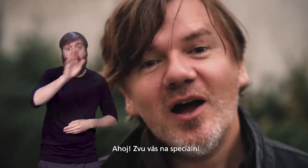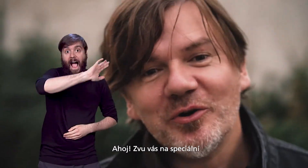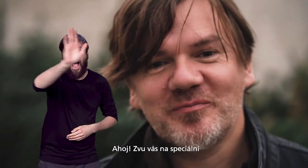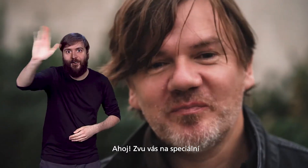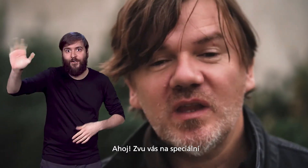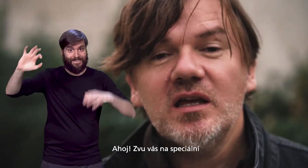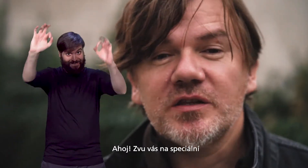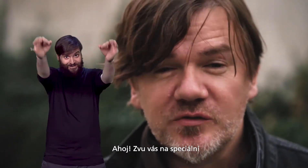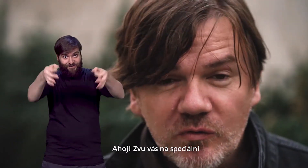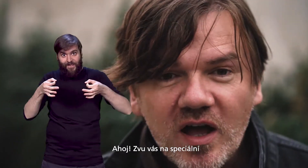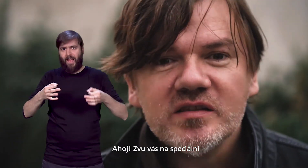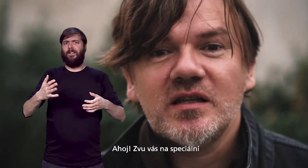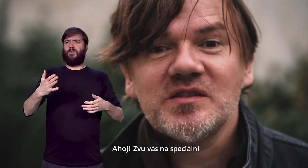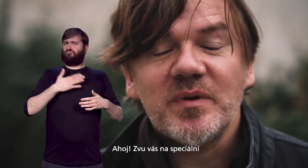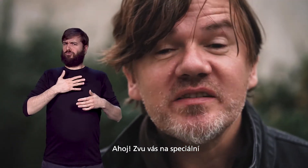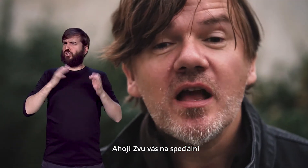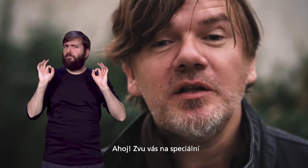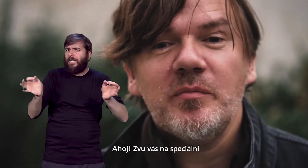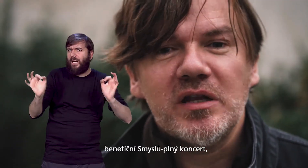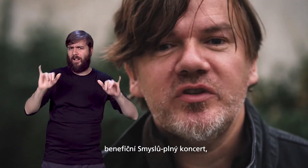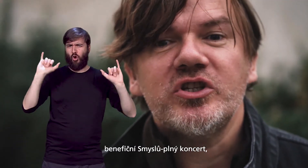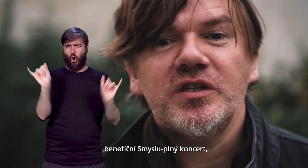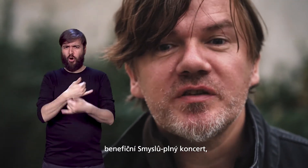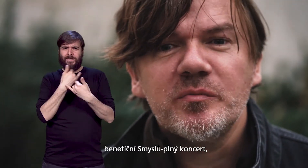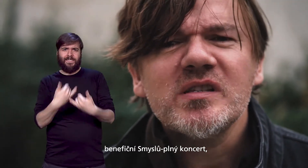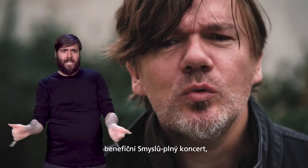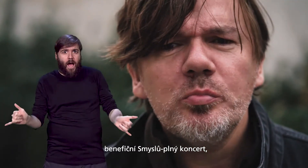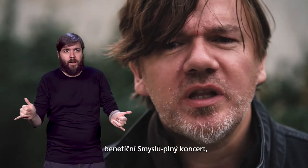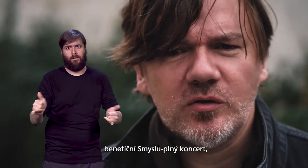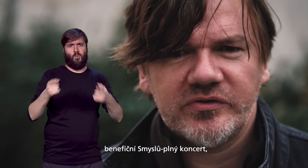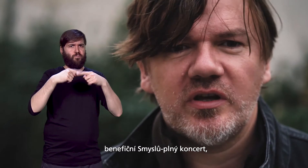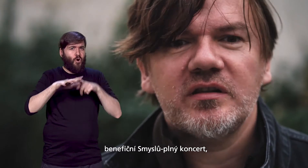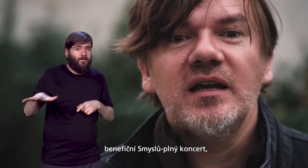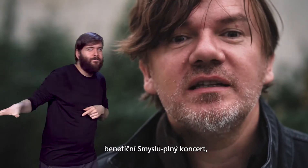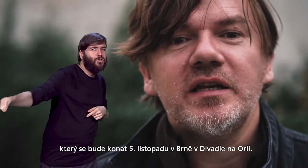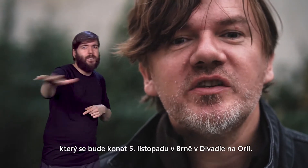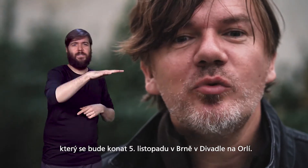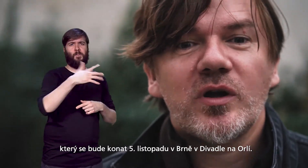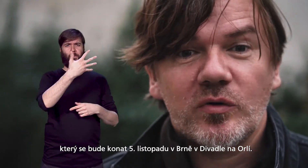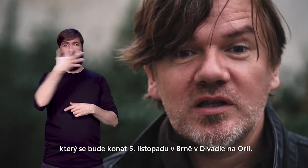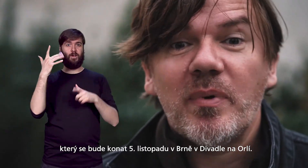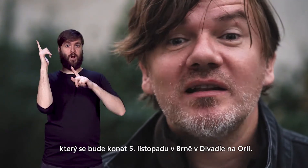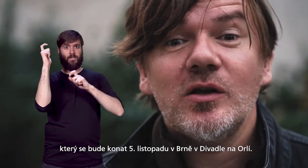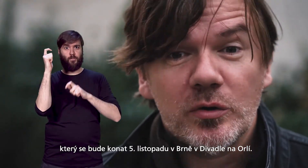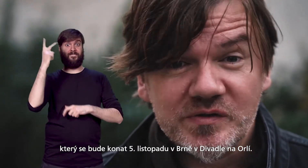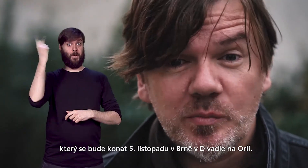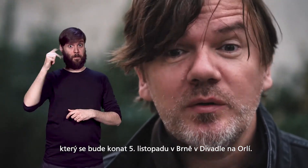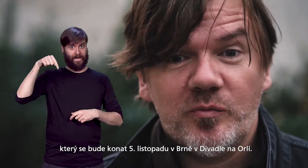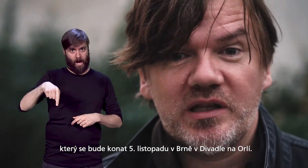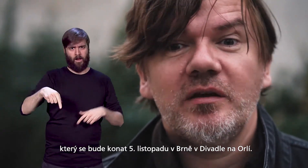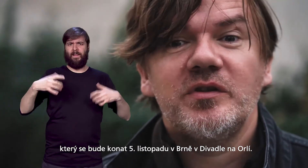Ahoj, zvu vás na speciální beneficní smyslu úplný koncert, který se bude konat 5.